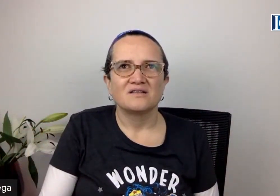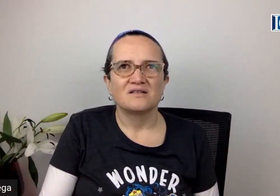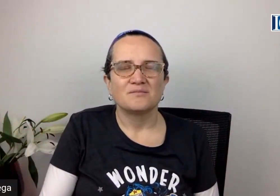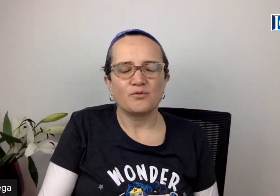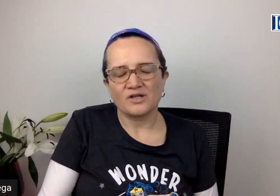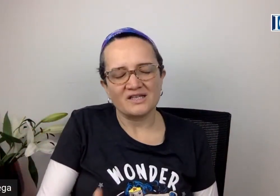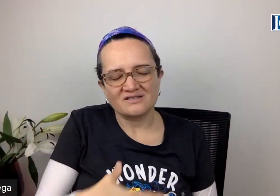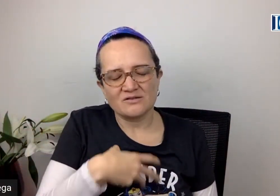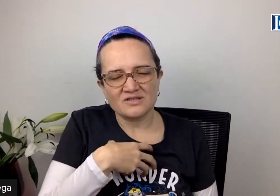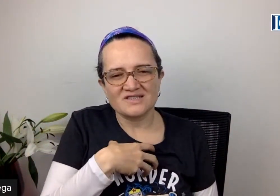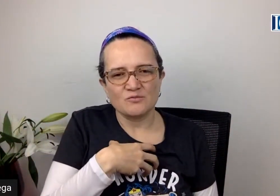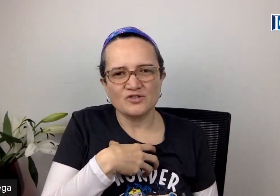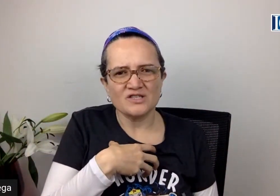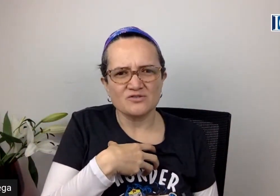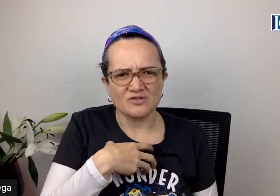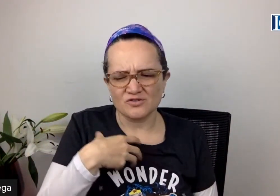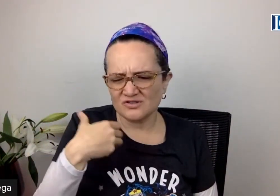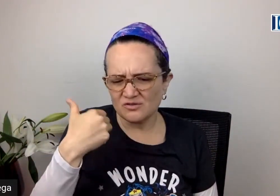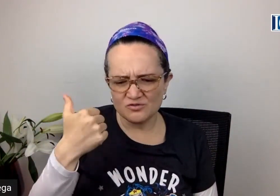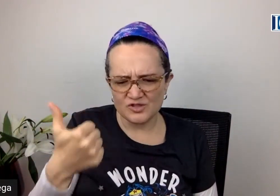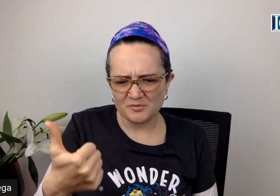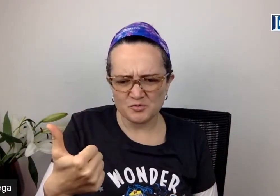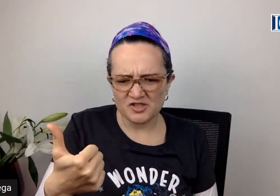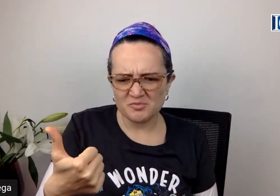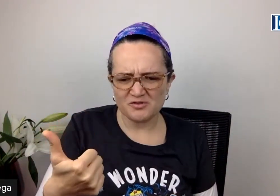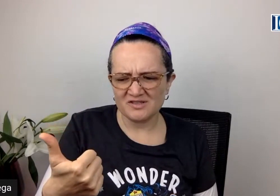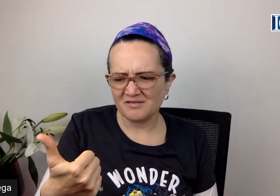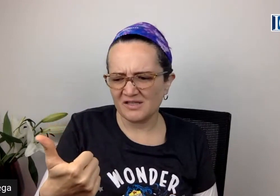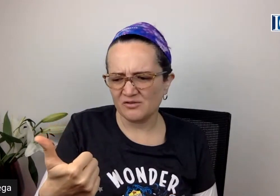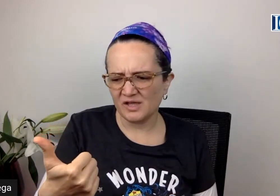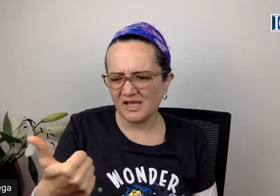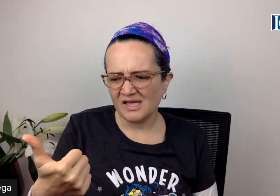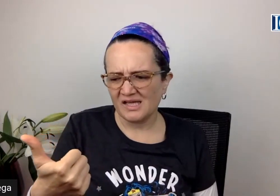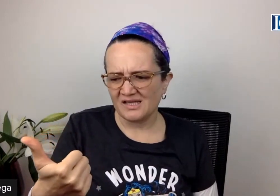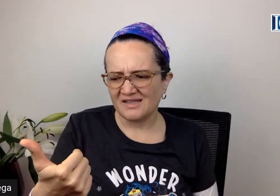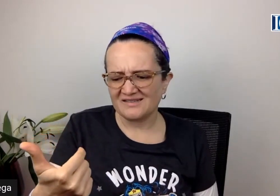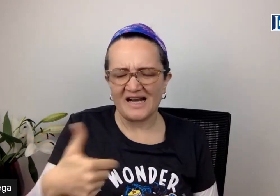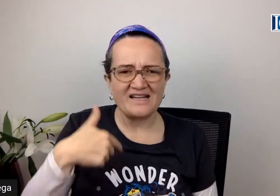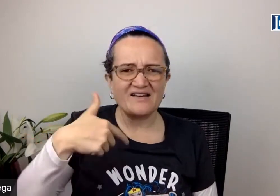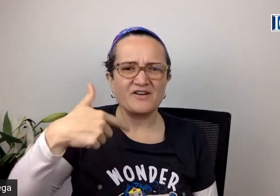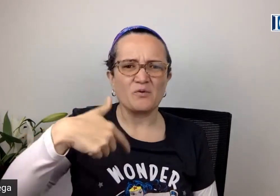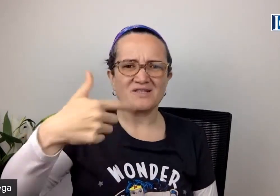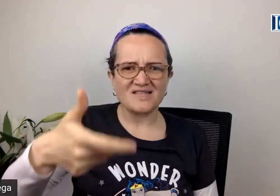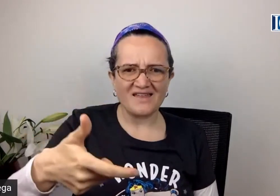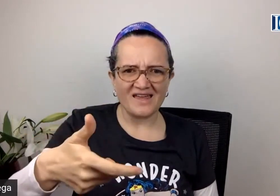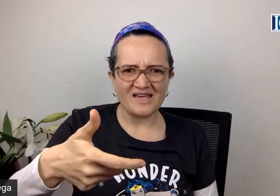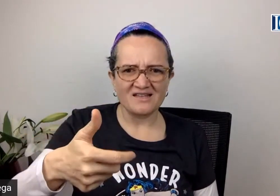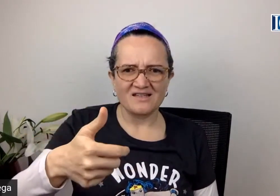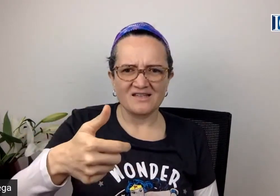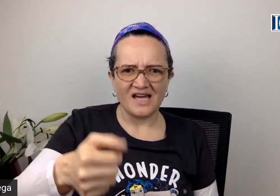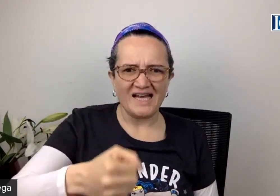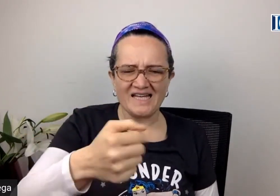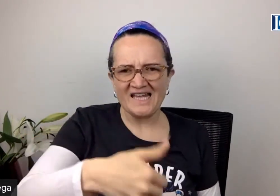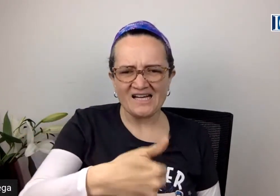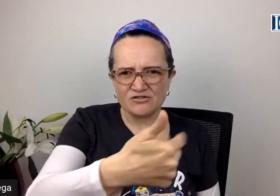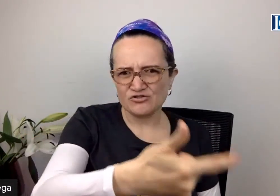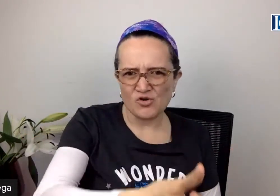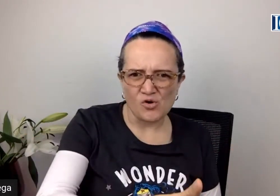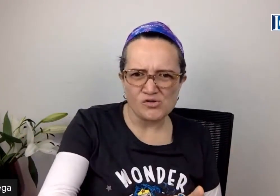porque es de lo que estamos hechos entonces escuchamos muchas personas hablando de entrar en la frecuencia de alinearnos con